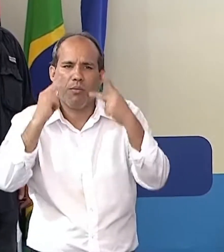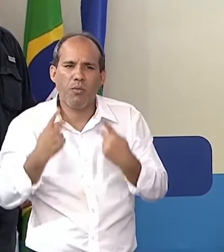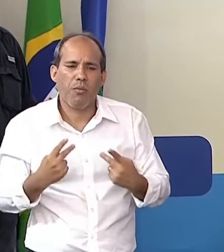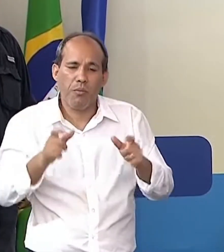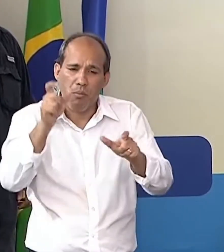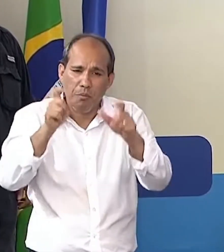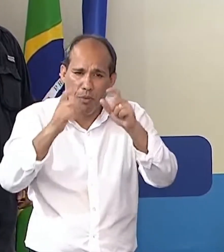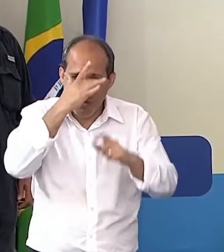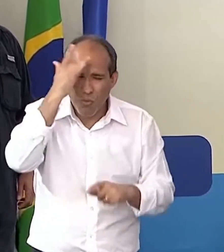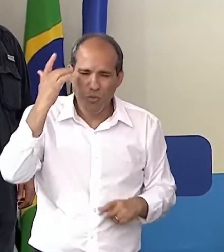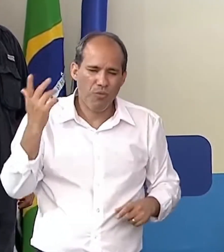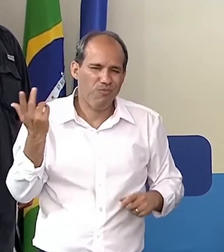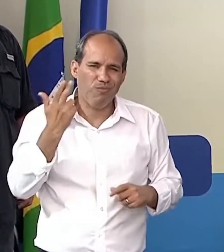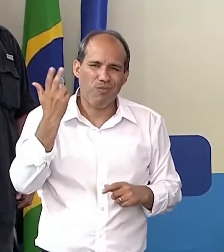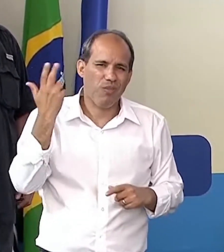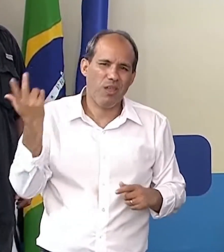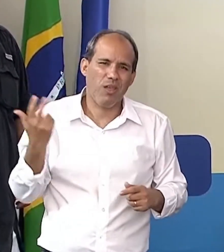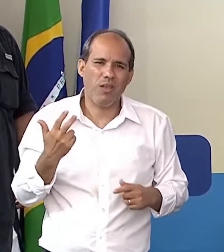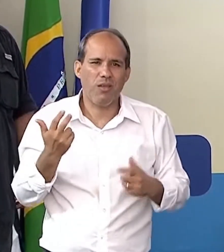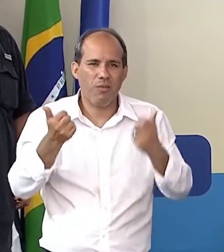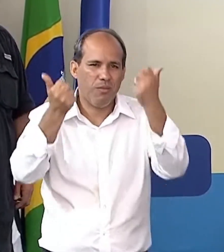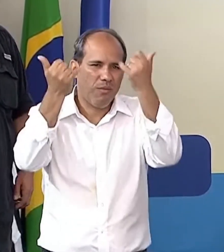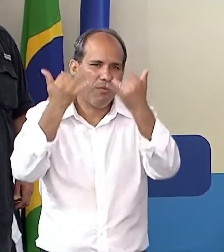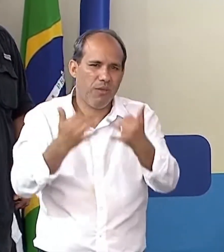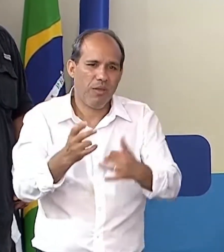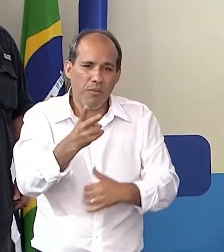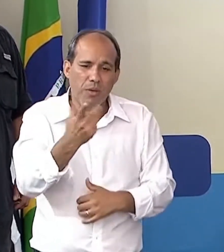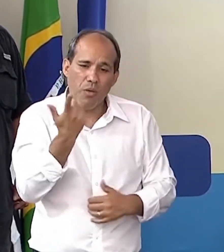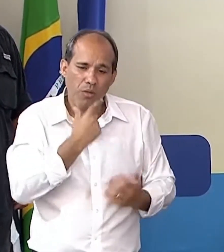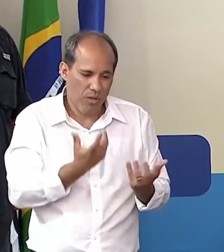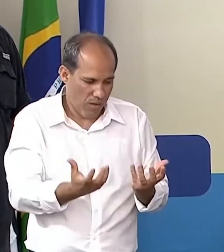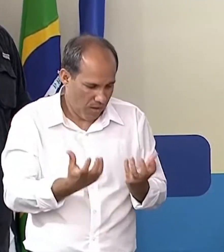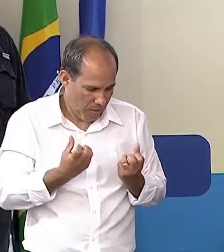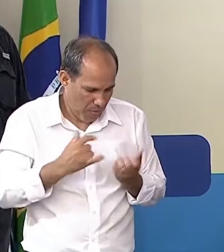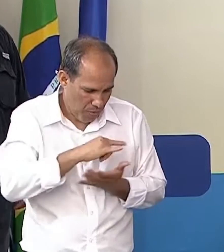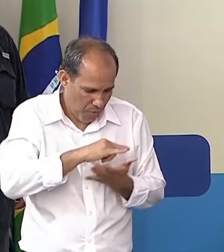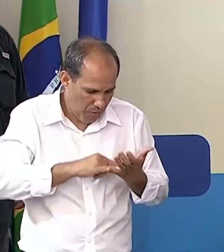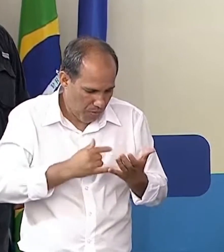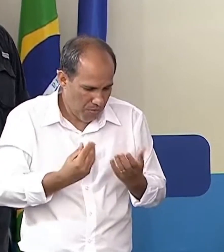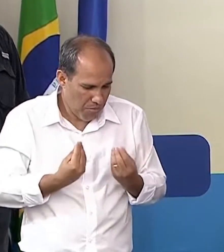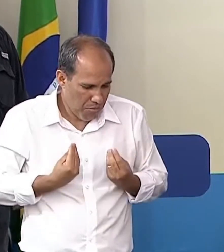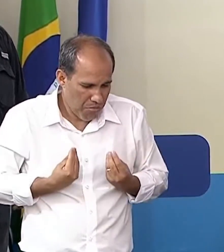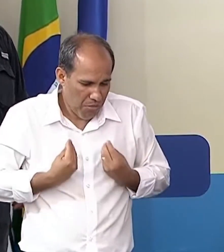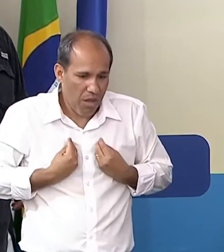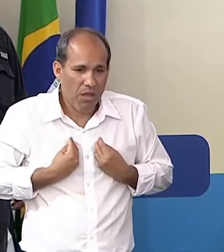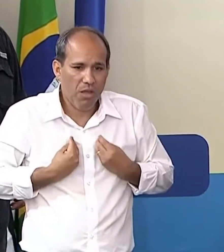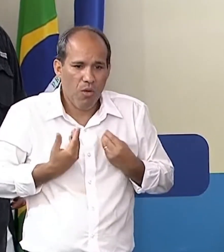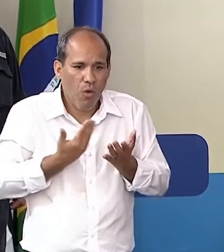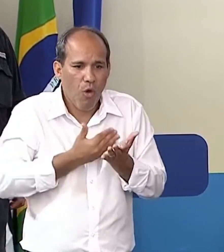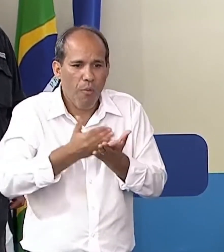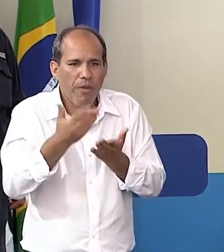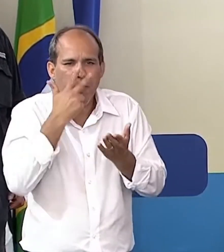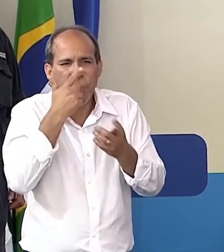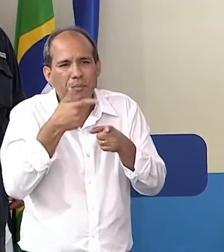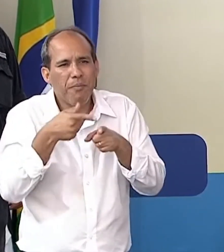preço. E agora, então, essas pessoas, ao receber o título, passam a ser parceiros, passam a ser